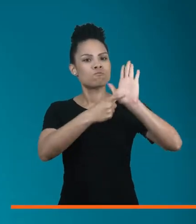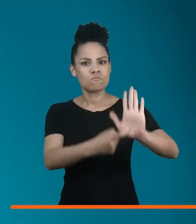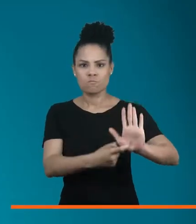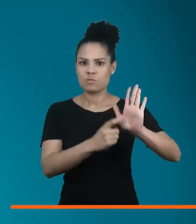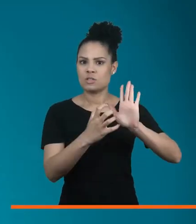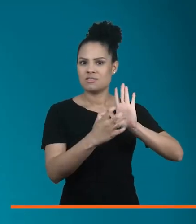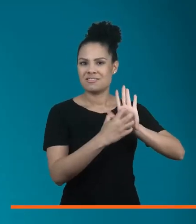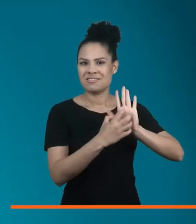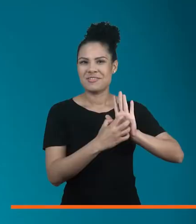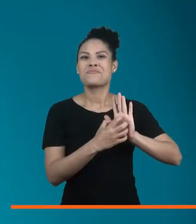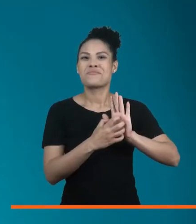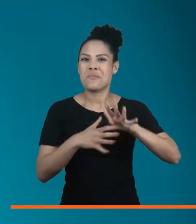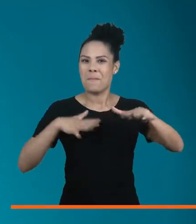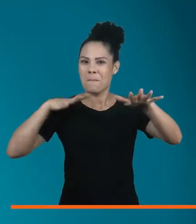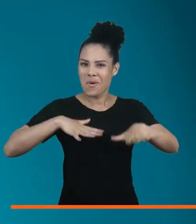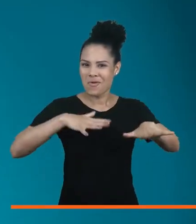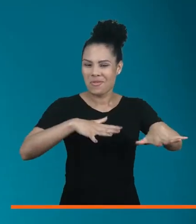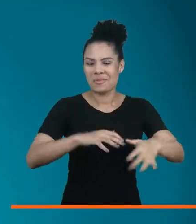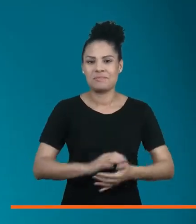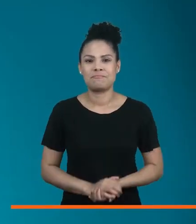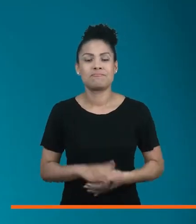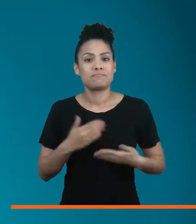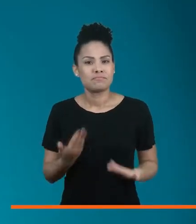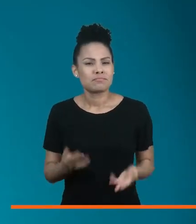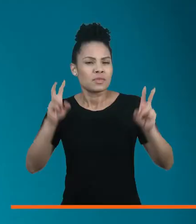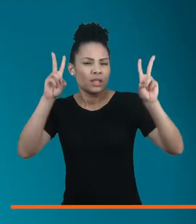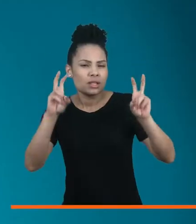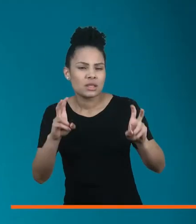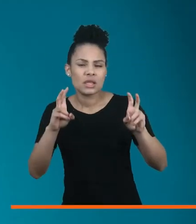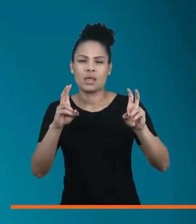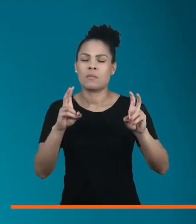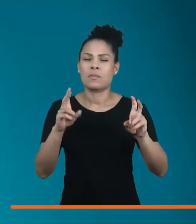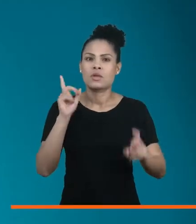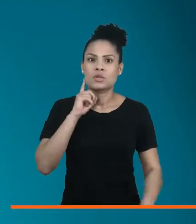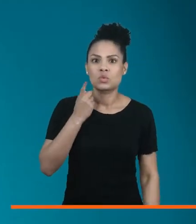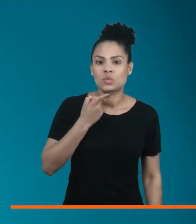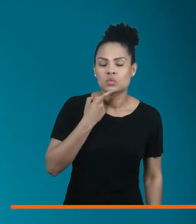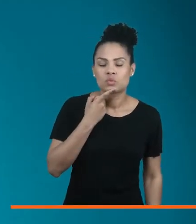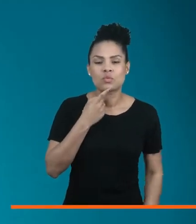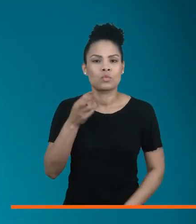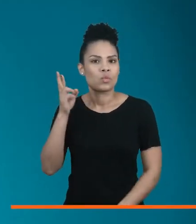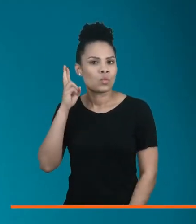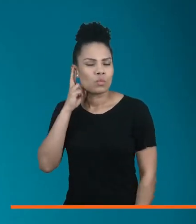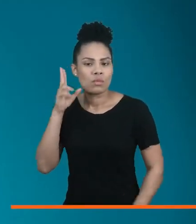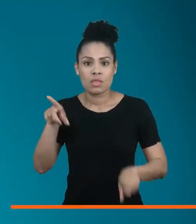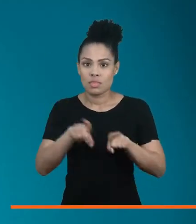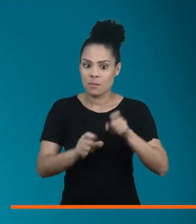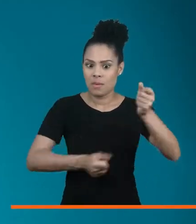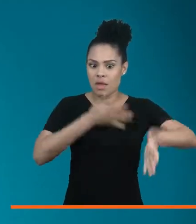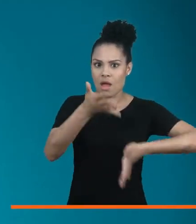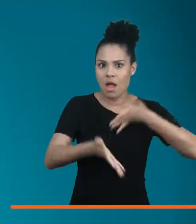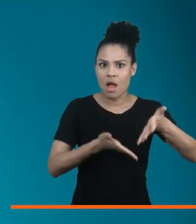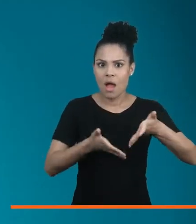vez como símbolo do movimento. O fato de ter um mês dedicado à temática da surdez e das línguas de sinais é